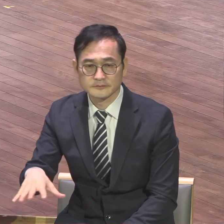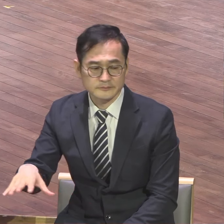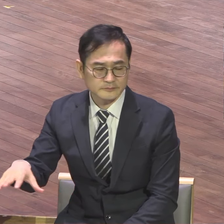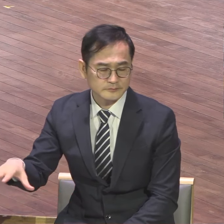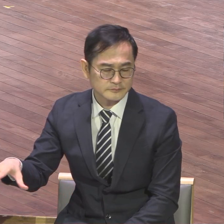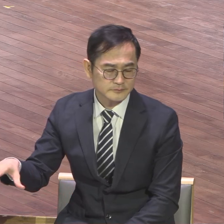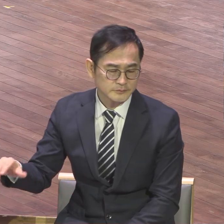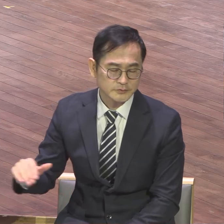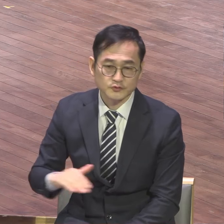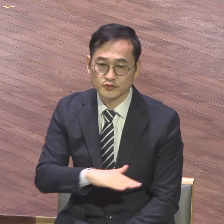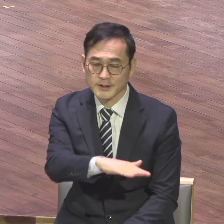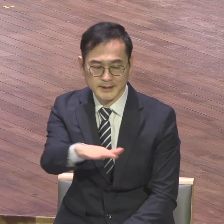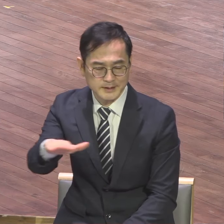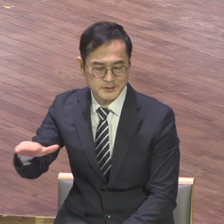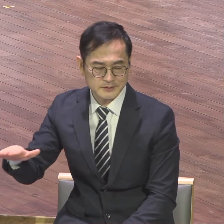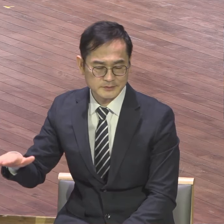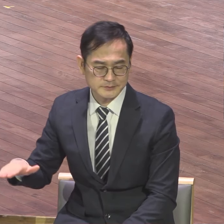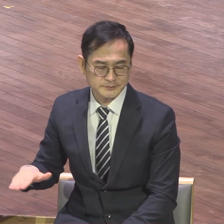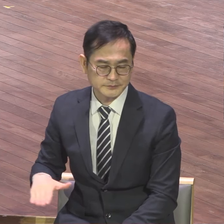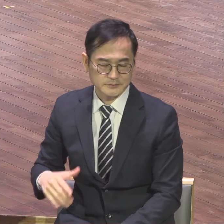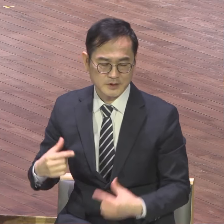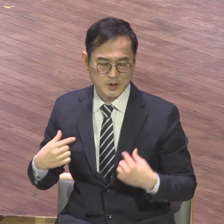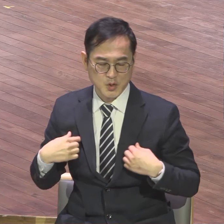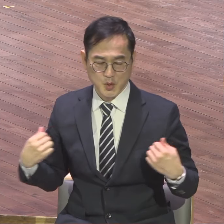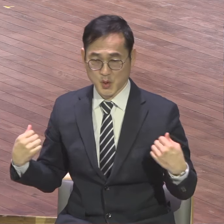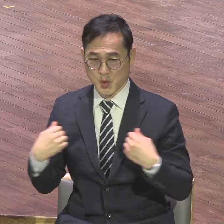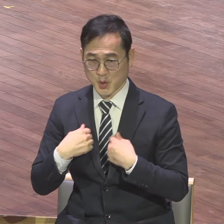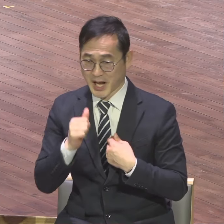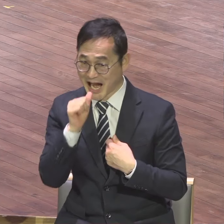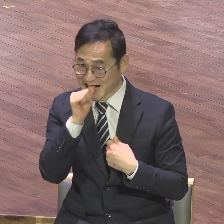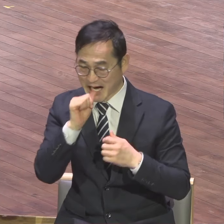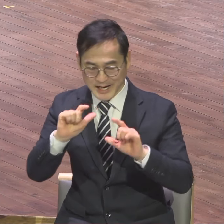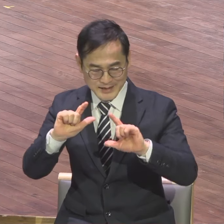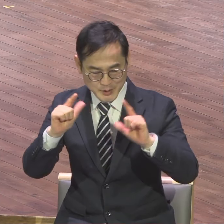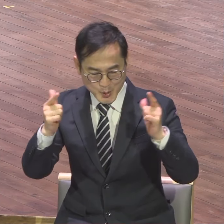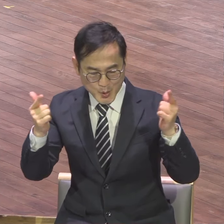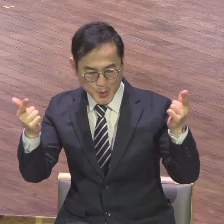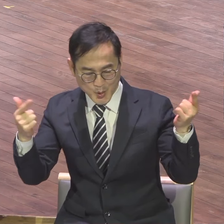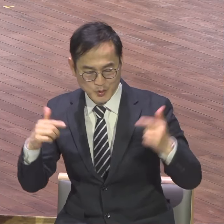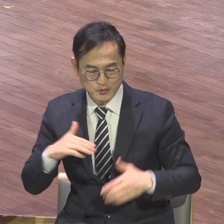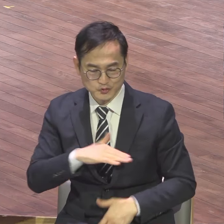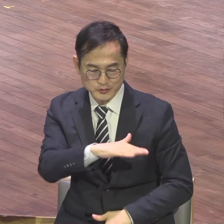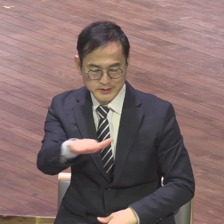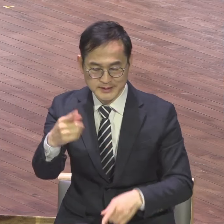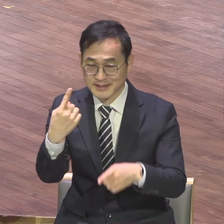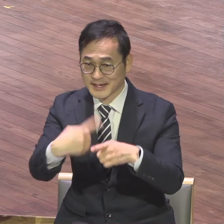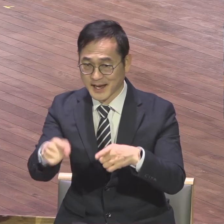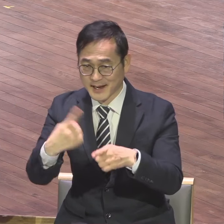우리들이 이은가 무슨가 아니오 우리들이 가는 것은